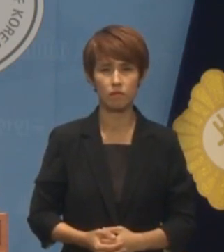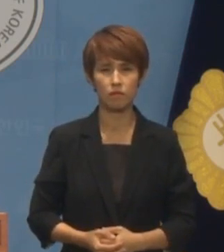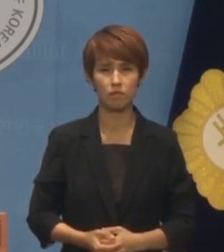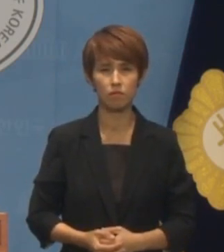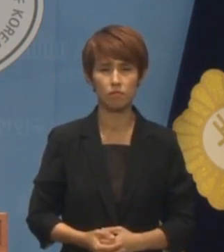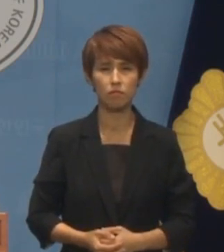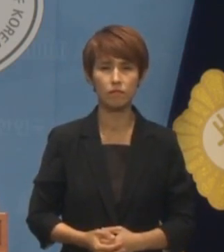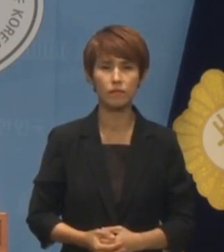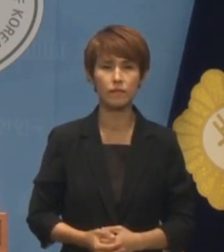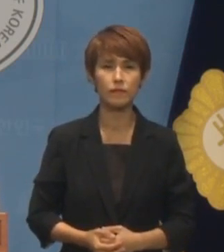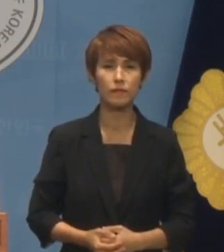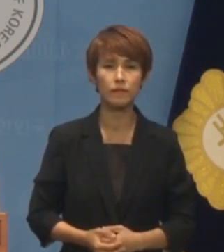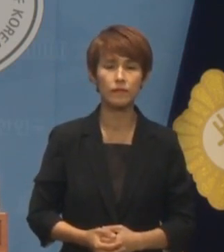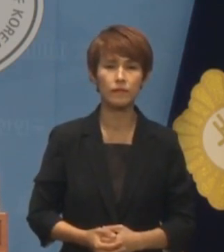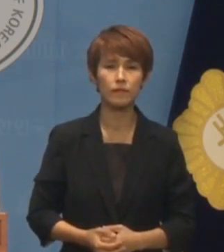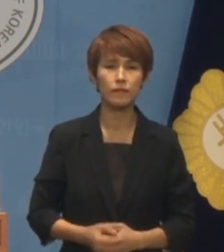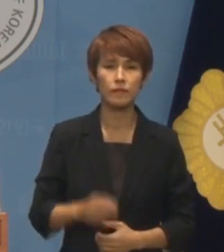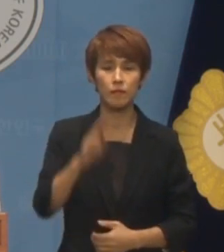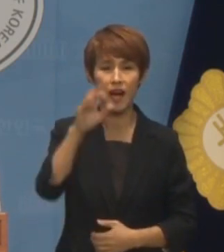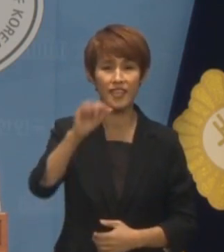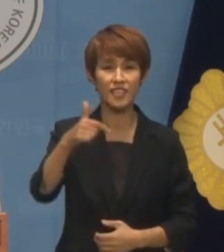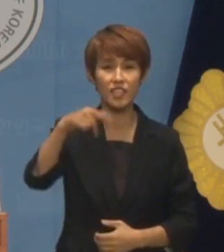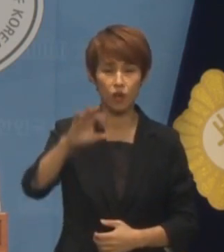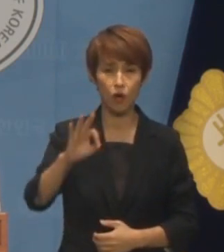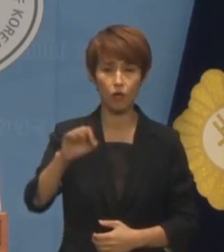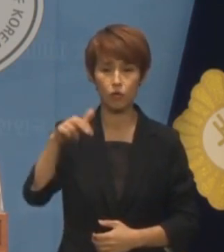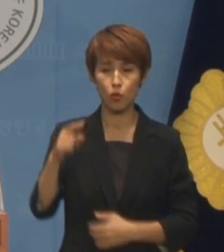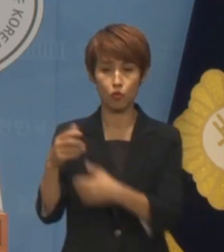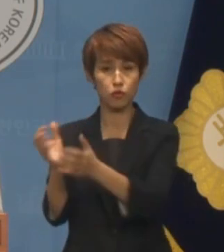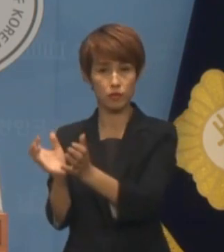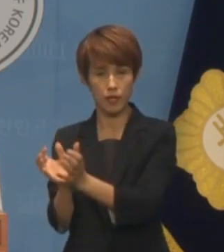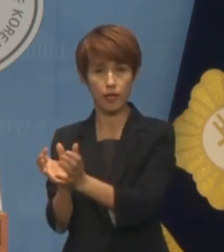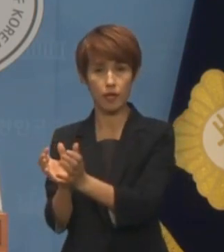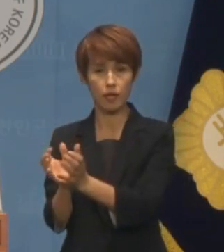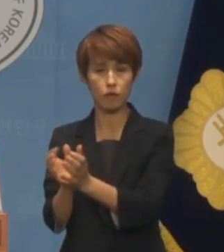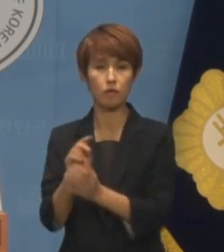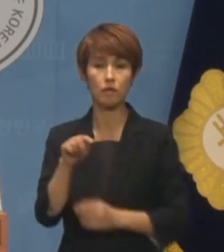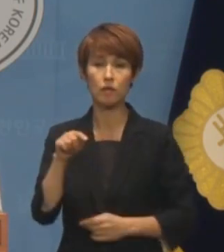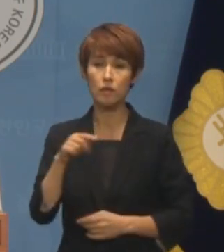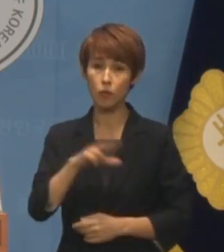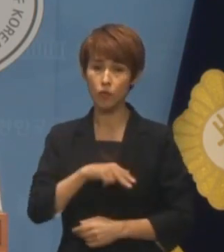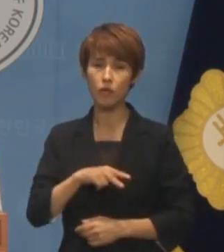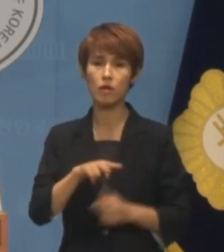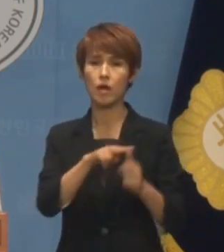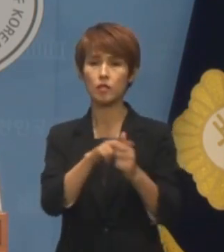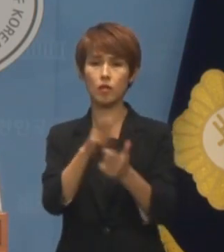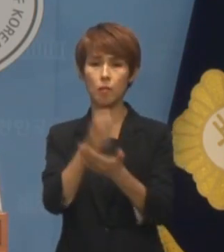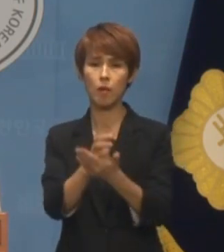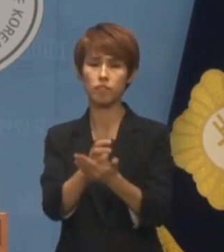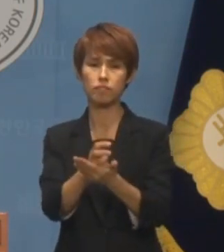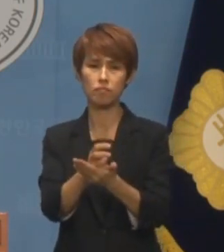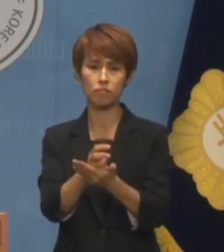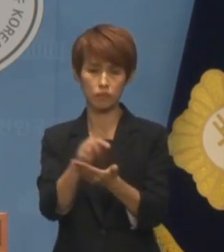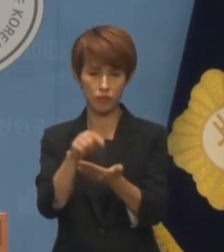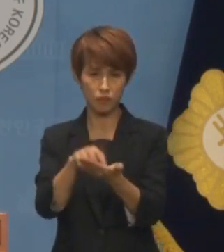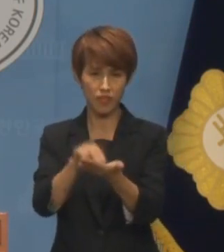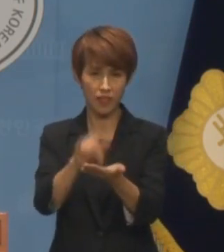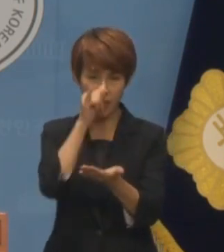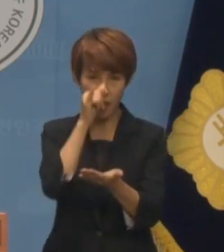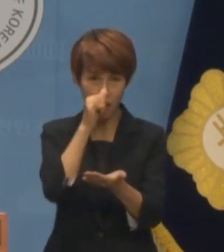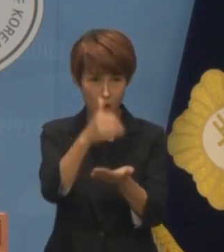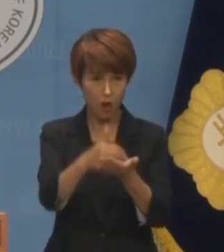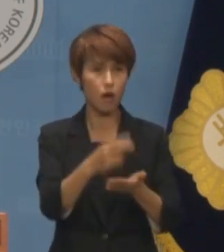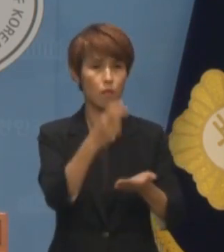박은정 조국혁신당 의원도 간첨법 개정안에 제동을 건 것은 당시 법원